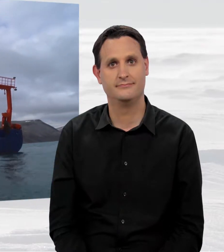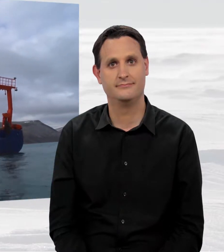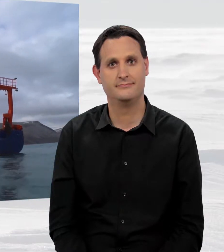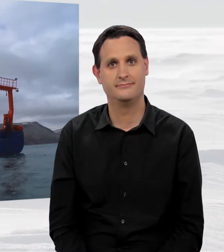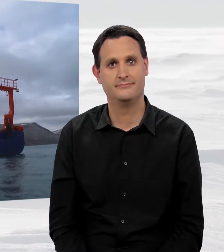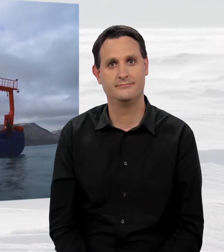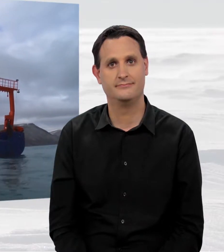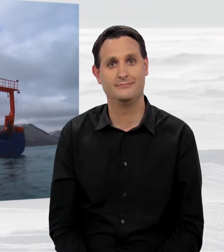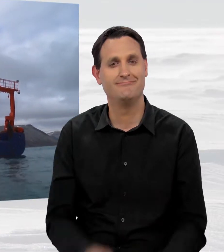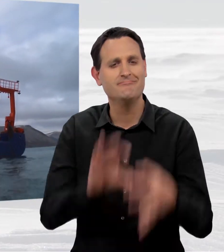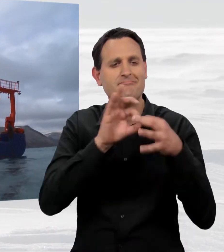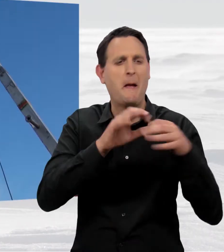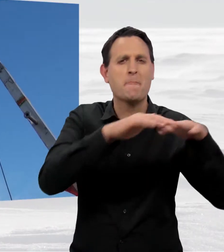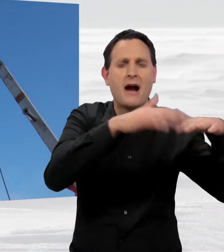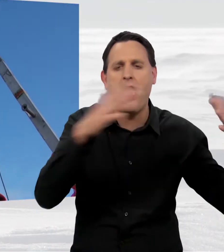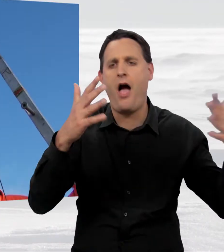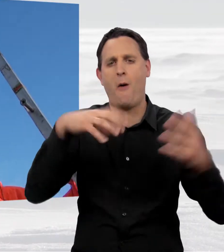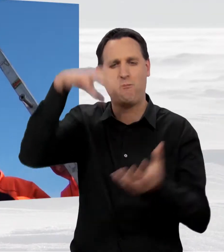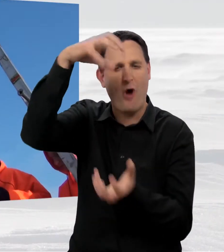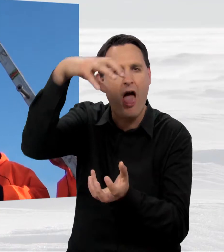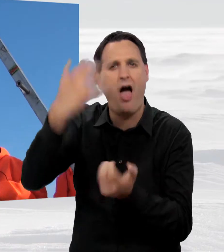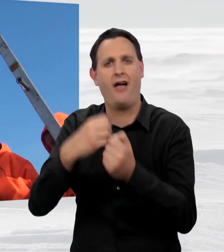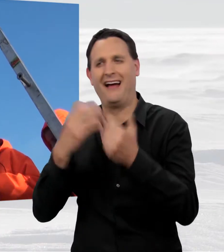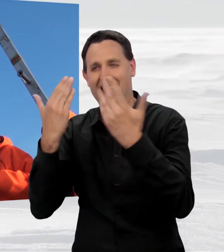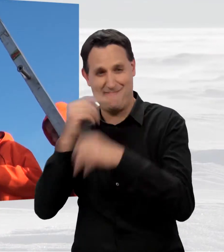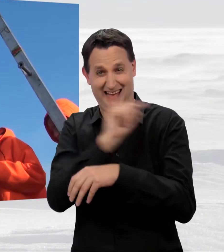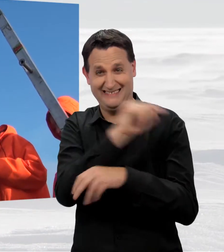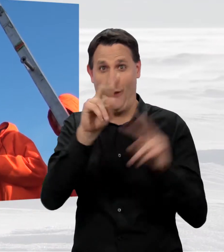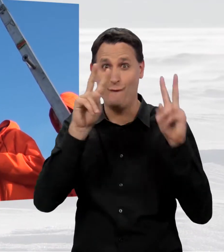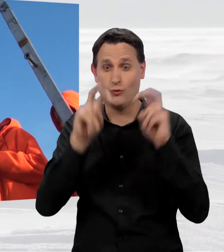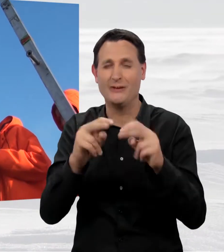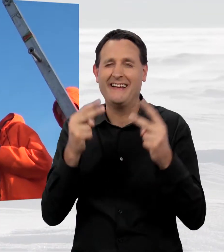Ohne Teamwork geht nichts in der Meeres-, Polar- und Klimaforschung.